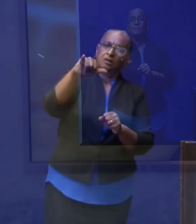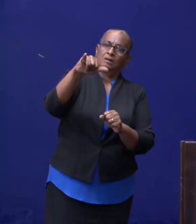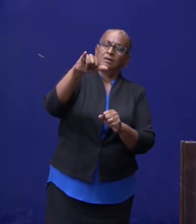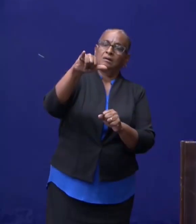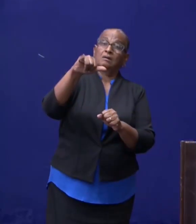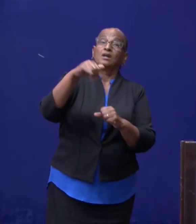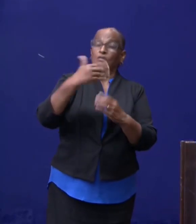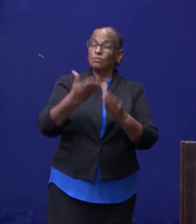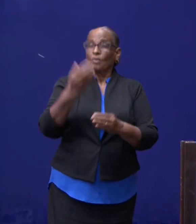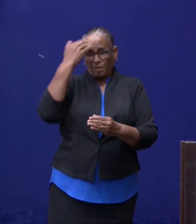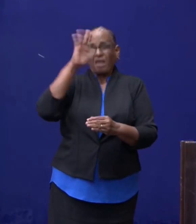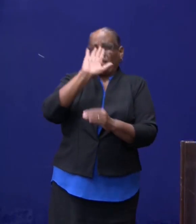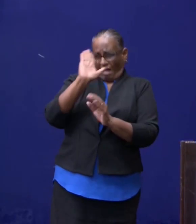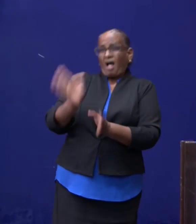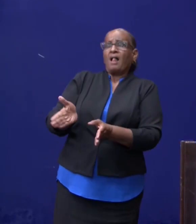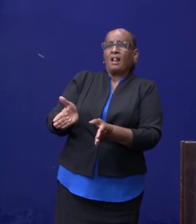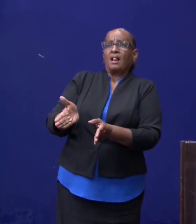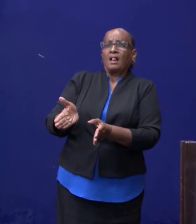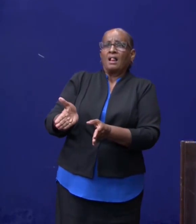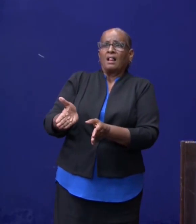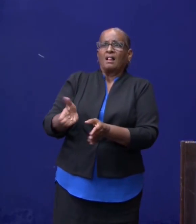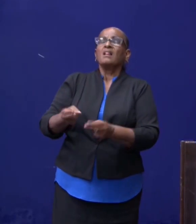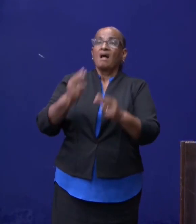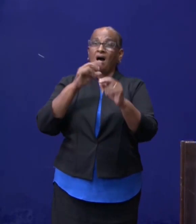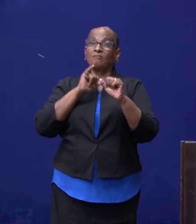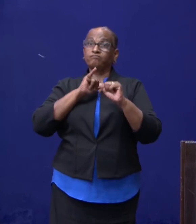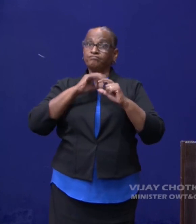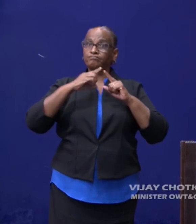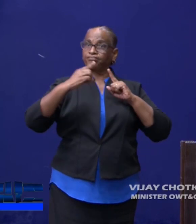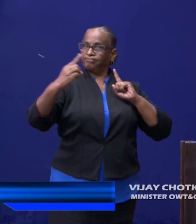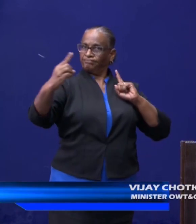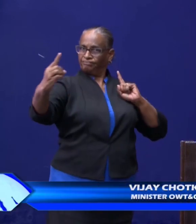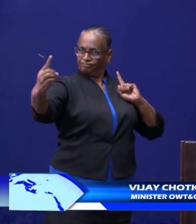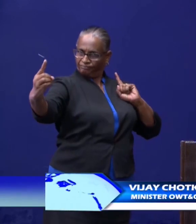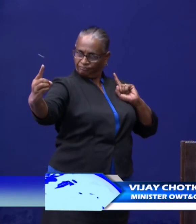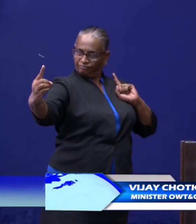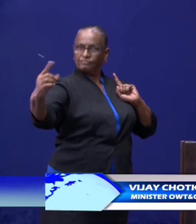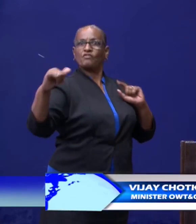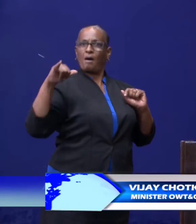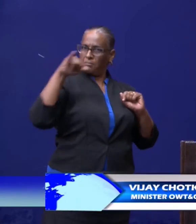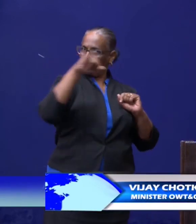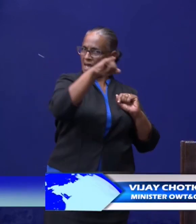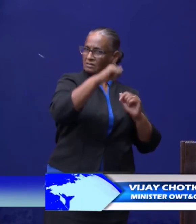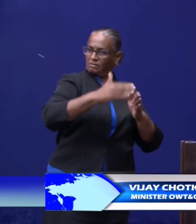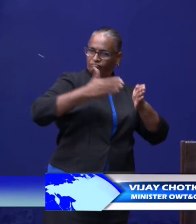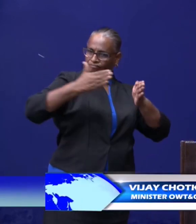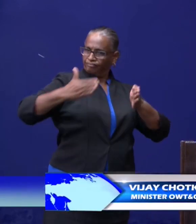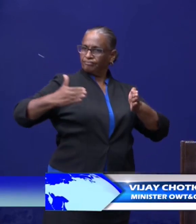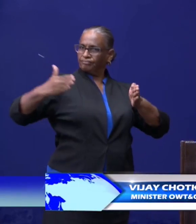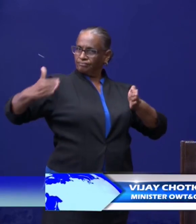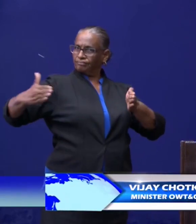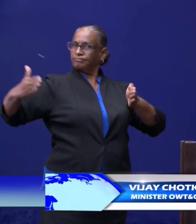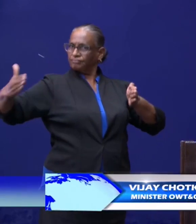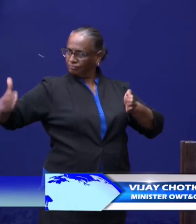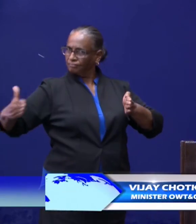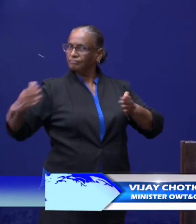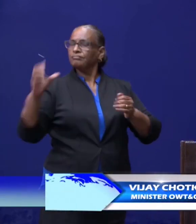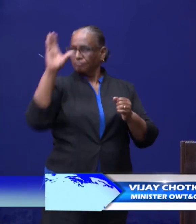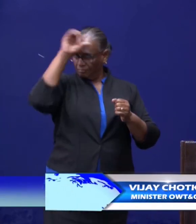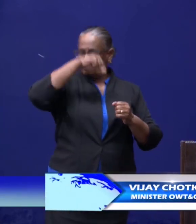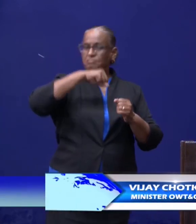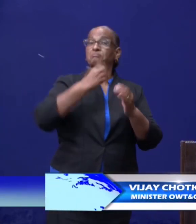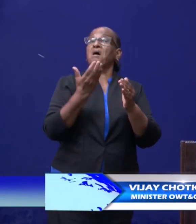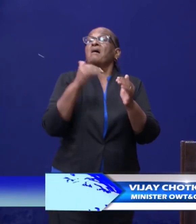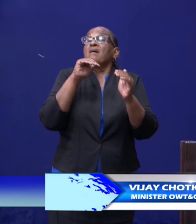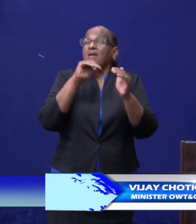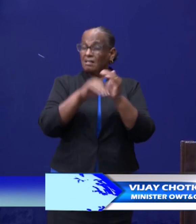Ik denk dat het al bekend is natuurlijk dat het gaat om de afstand die gehouden moet worden van passagier tot passagier. Maar dat in case,